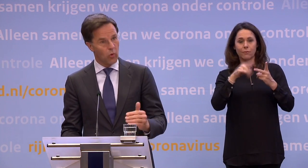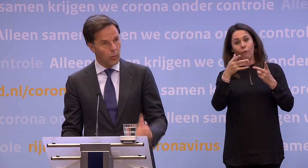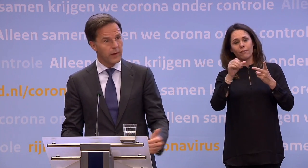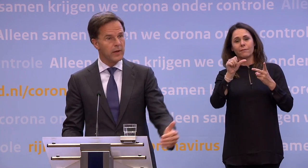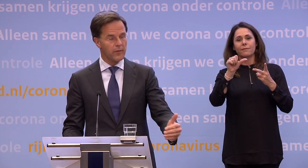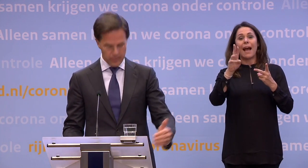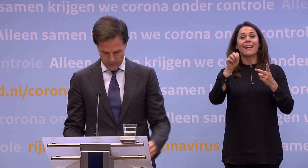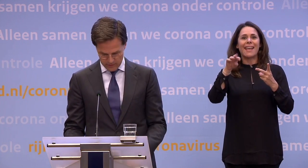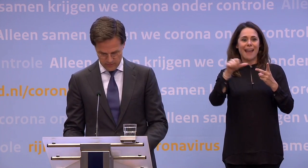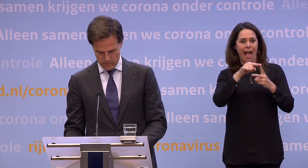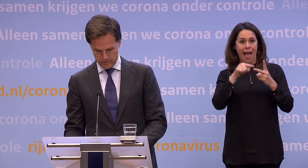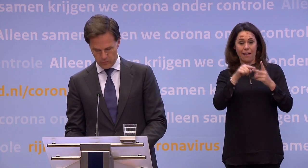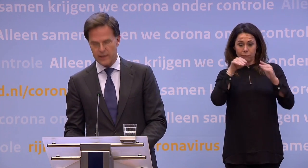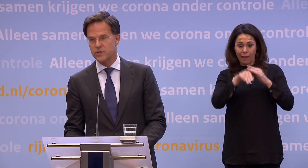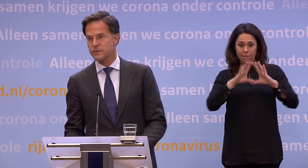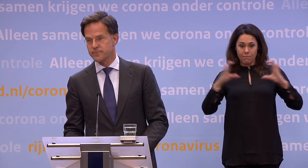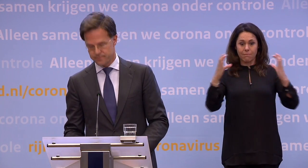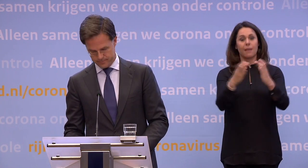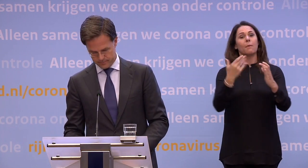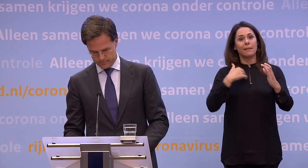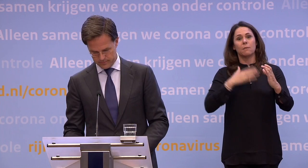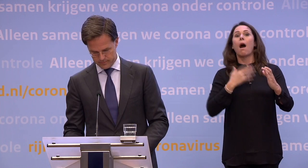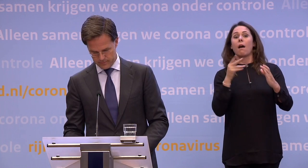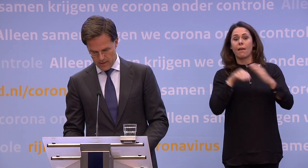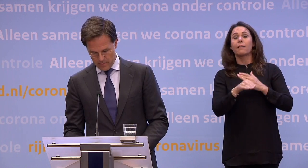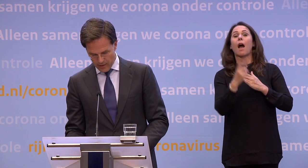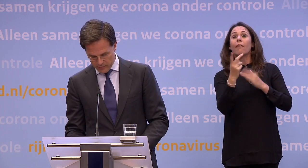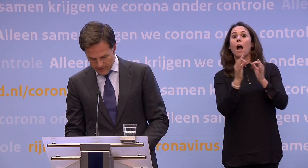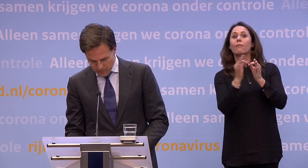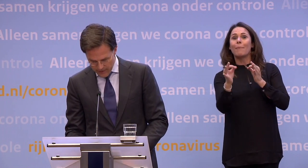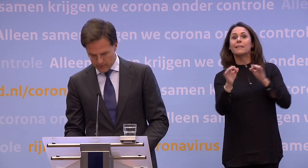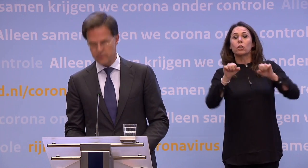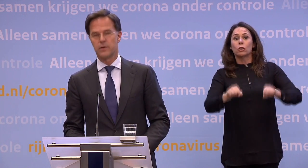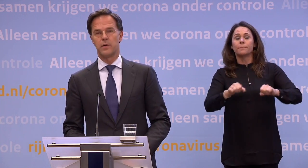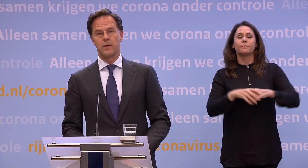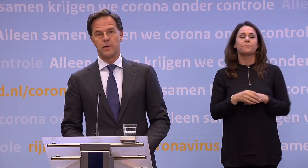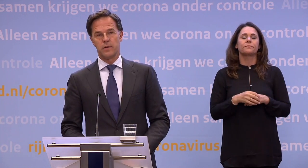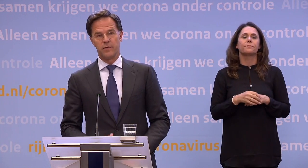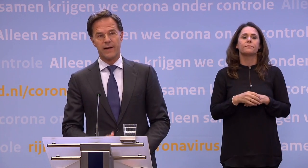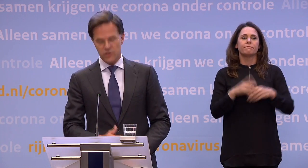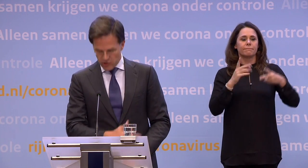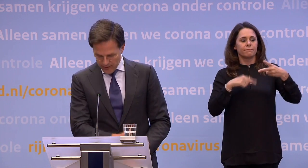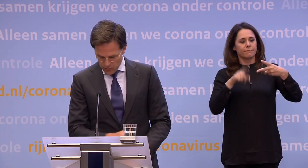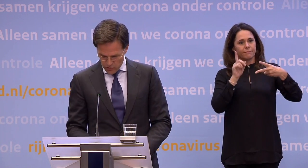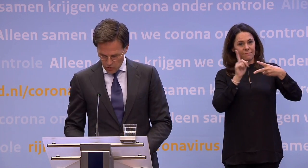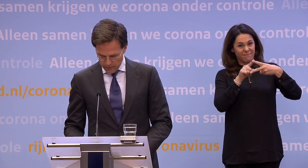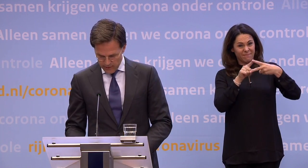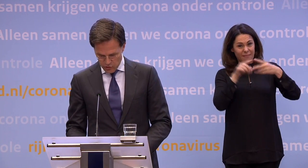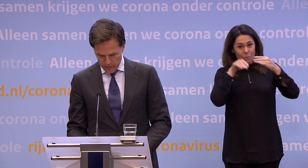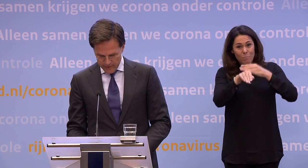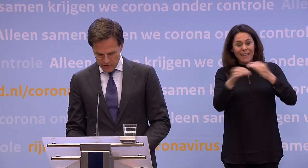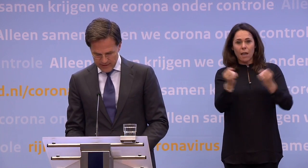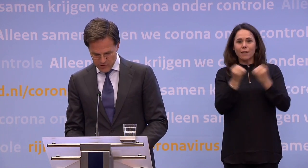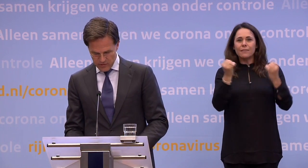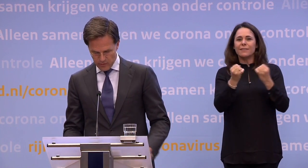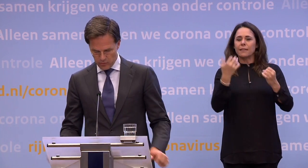weer op anderhalve meter van elkaar zitten. Bij activiteiten binnen waar standaard doorstroming